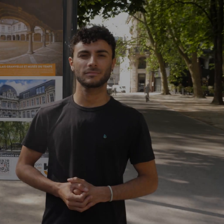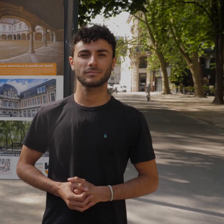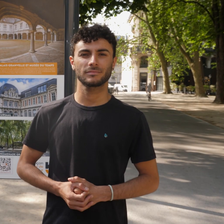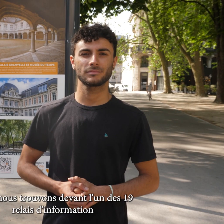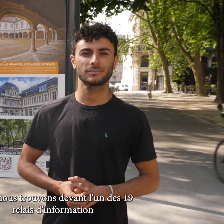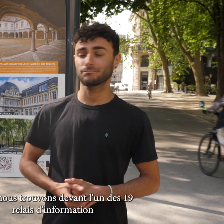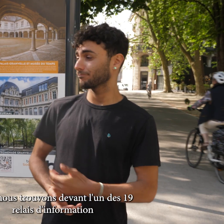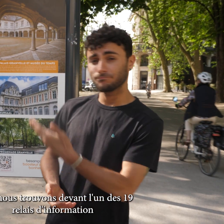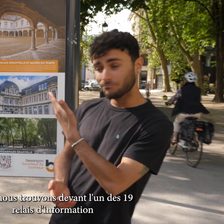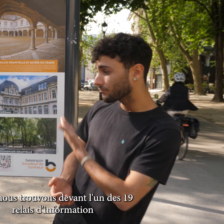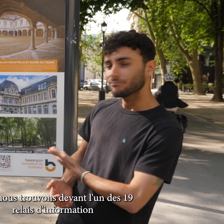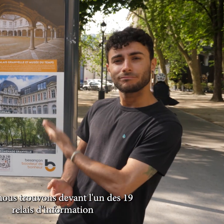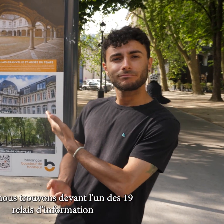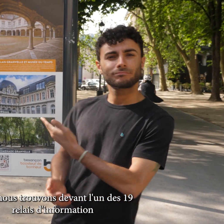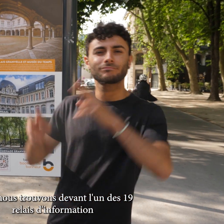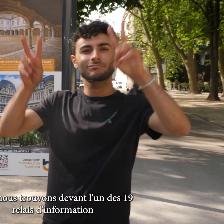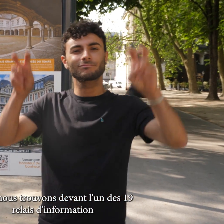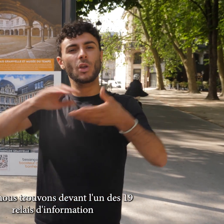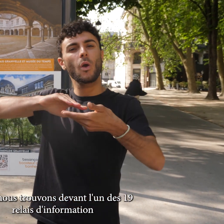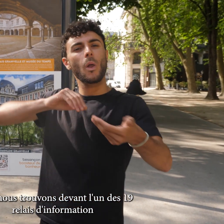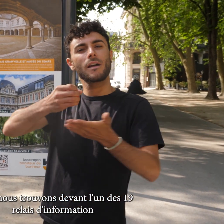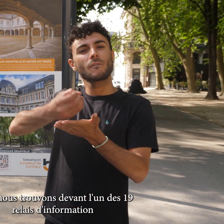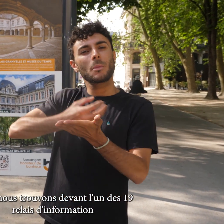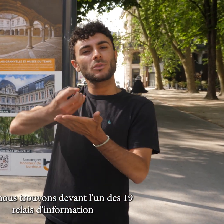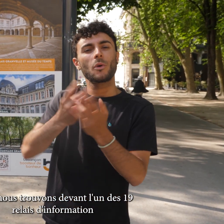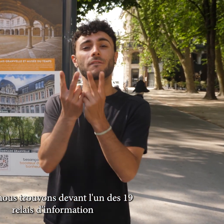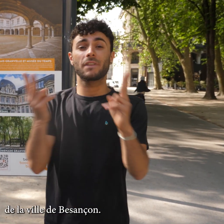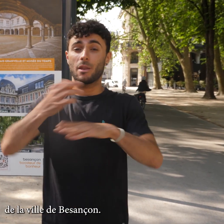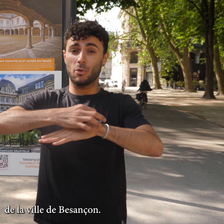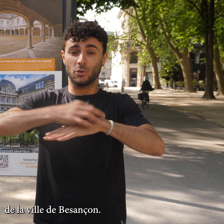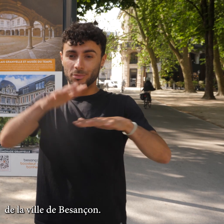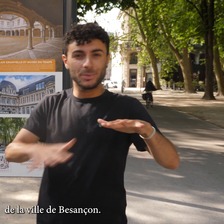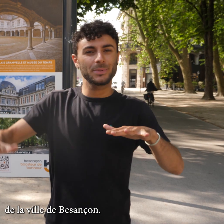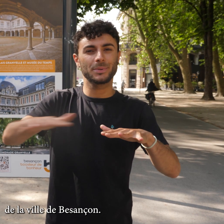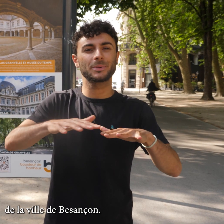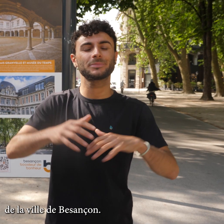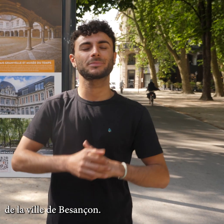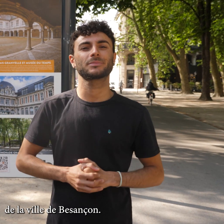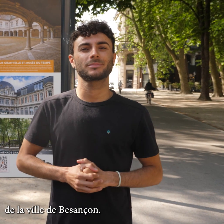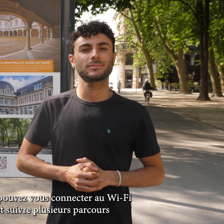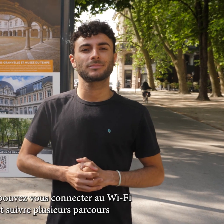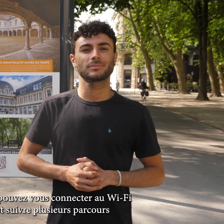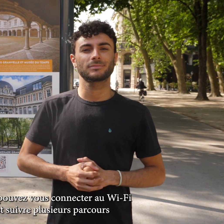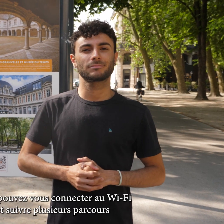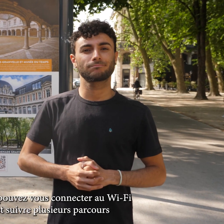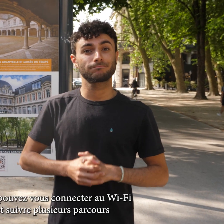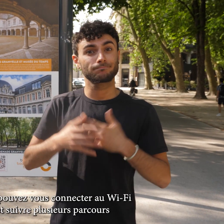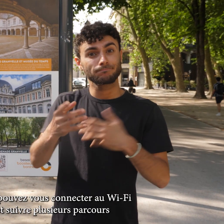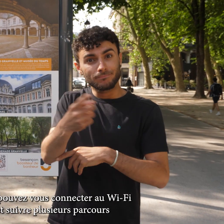Nous nous trouvons devant l'un des 19 relais d'information de la ville de Besançon. Vous pouvez vous connecter au Wi-Fi